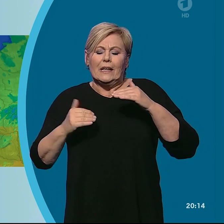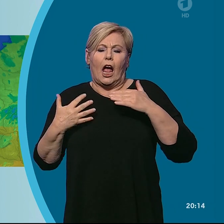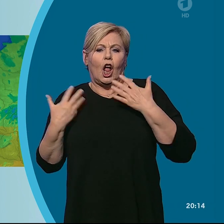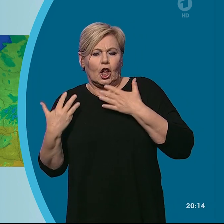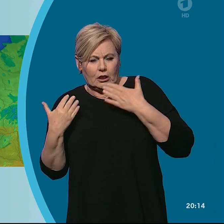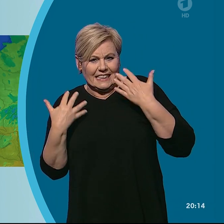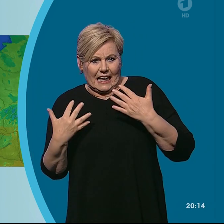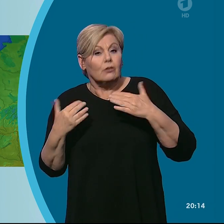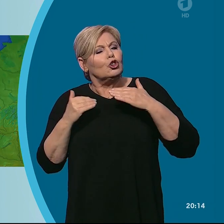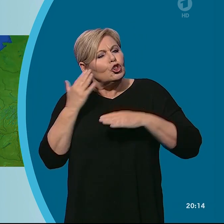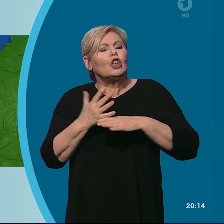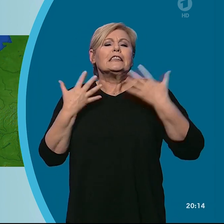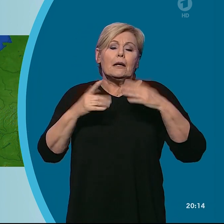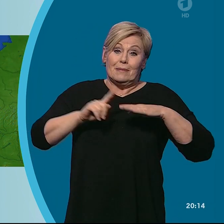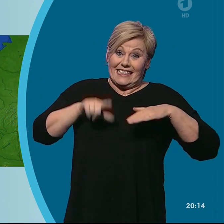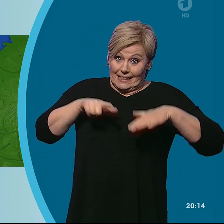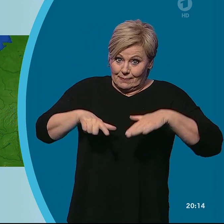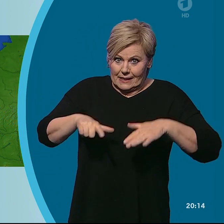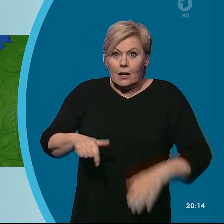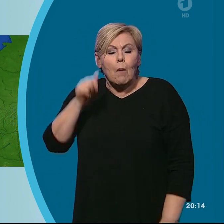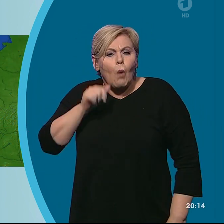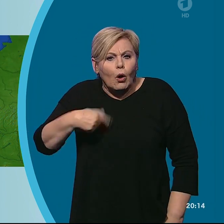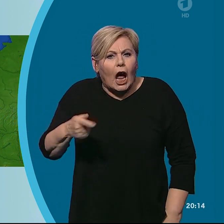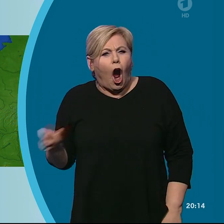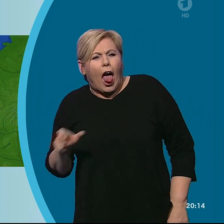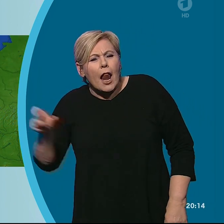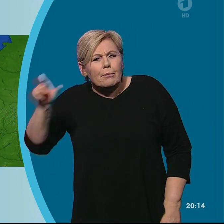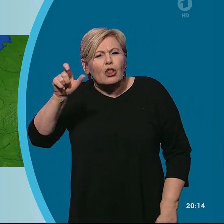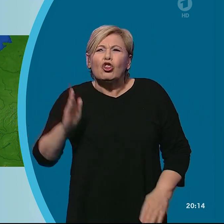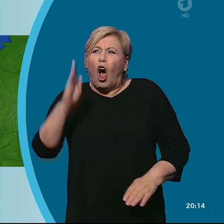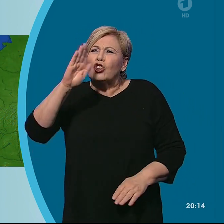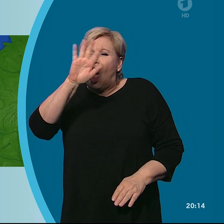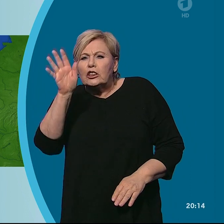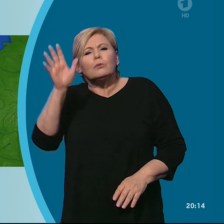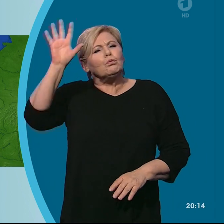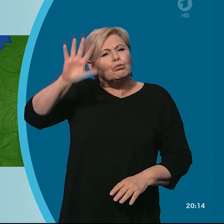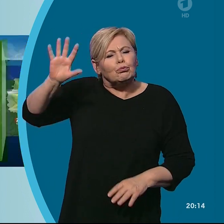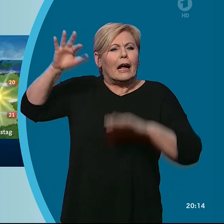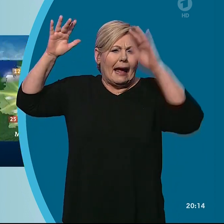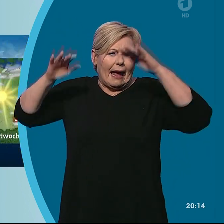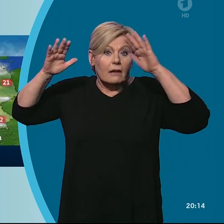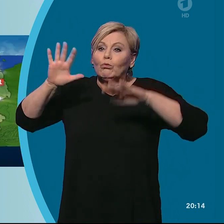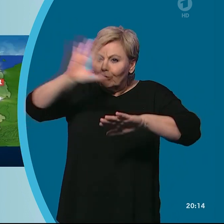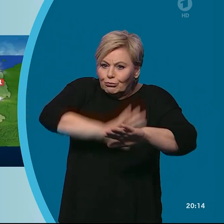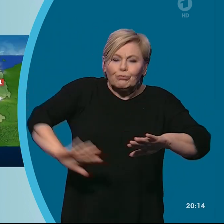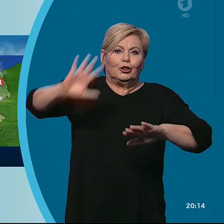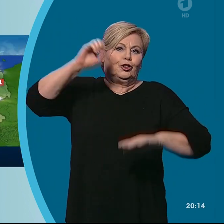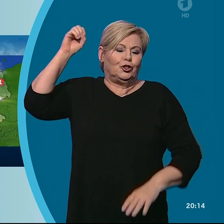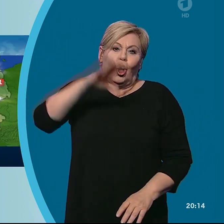17 Grad. Am Montag nordöstlich der Elbe anfängt, stellenweise Regen, sonst vielerorts sonnig und warm. In den folgenden Tagen